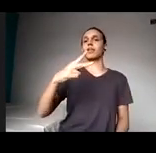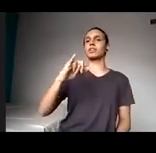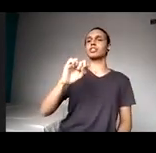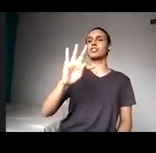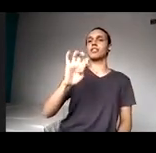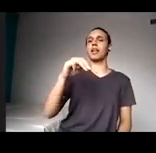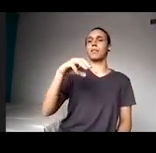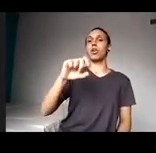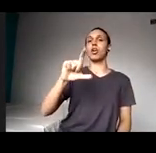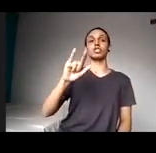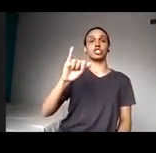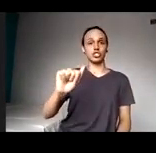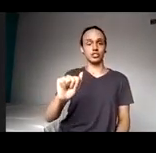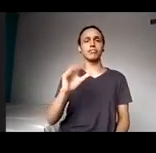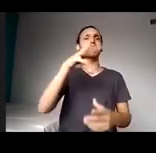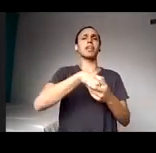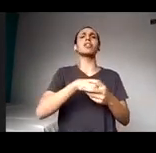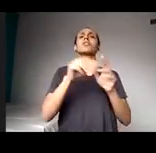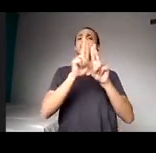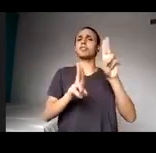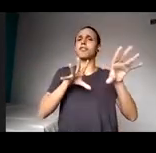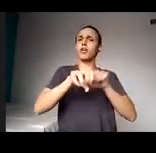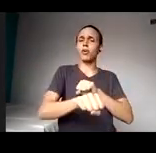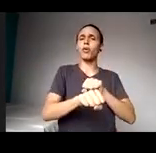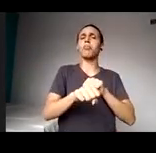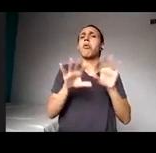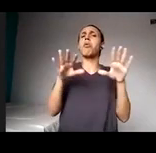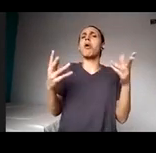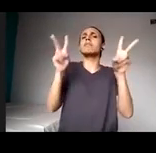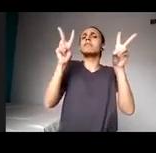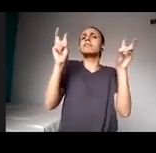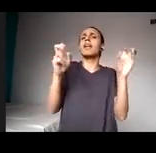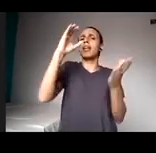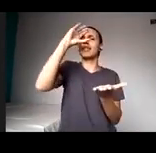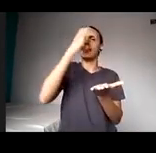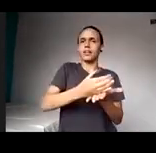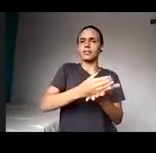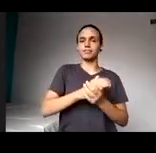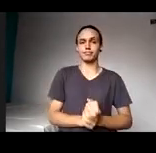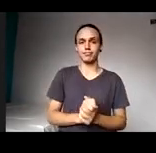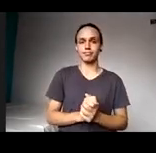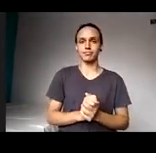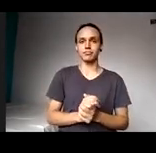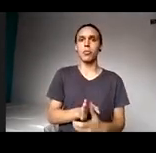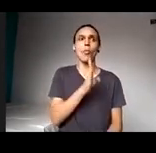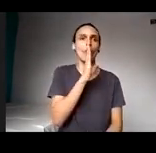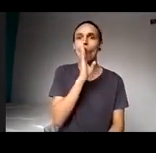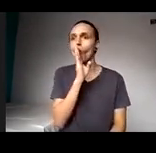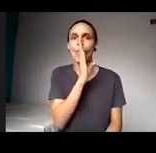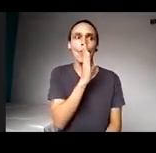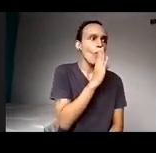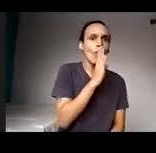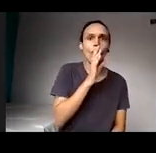se titulou em 2016 com a tese do silêncio aos caminhos e descaminhos de doutores e